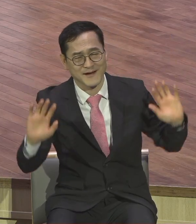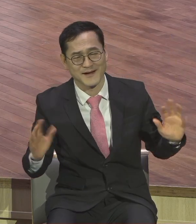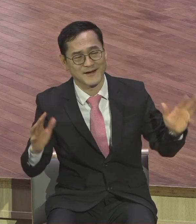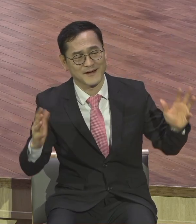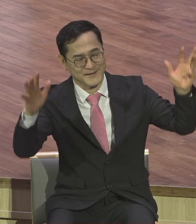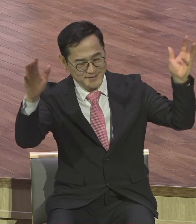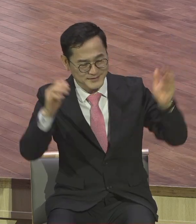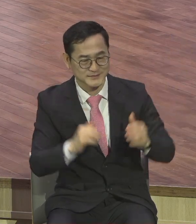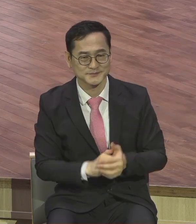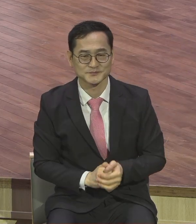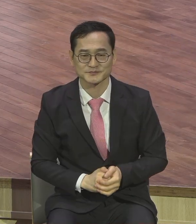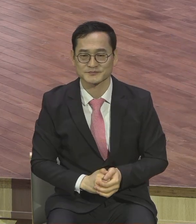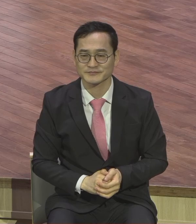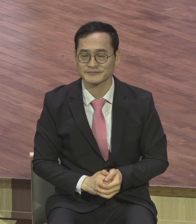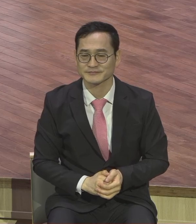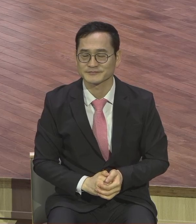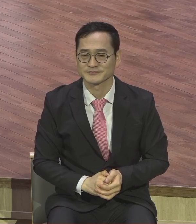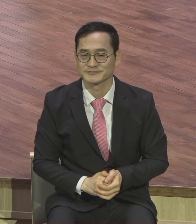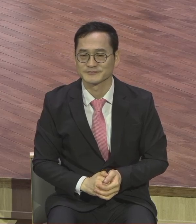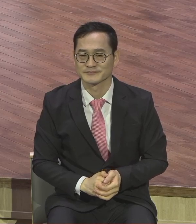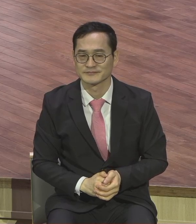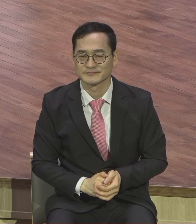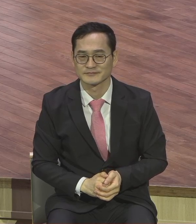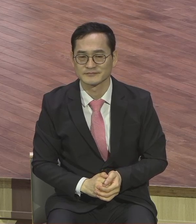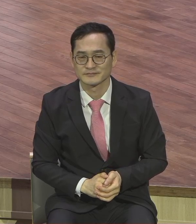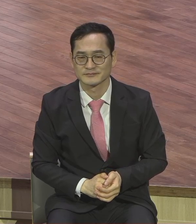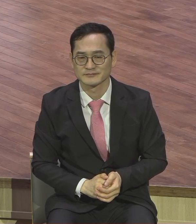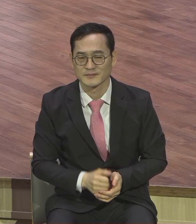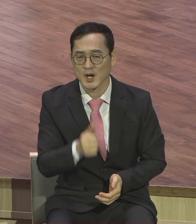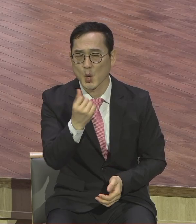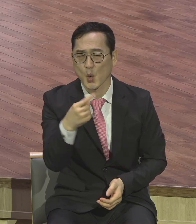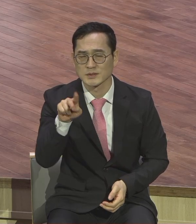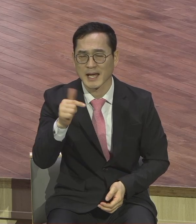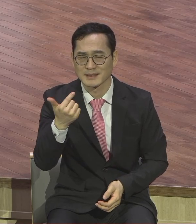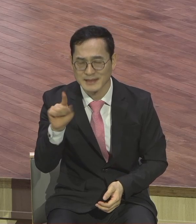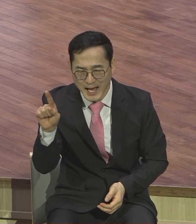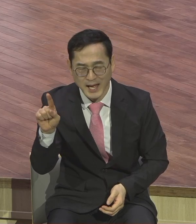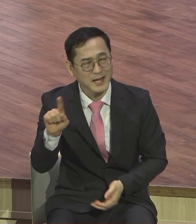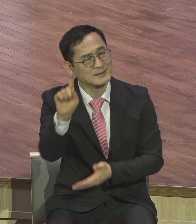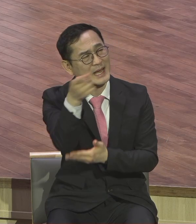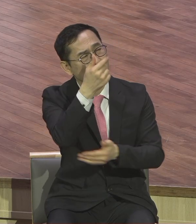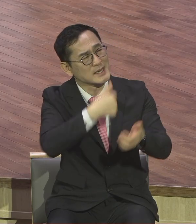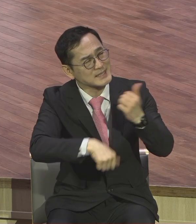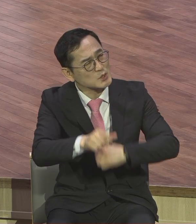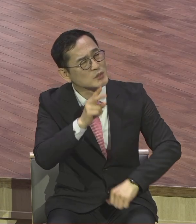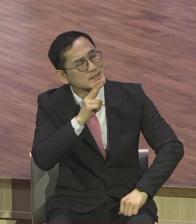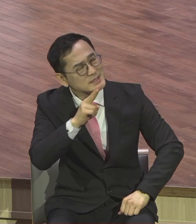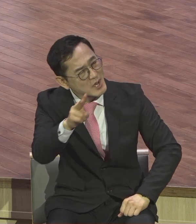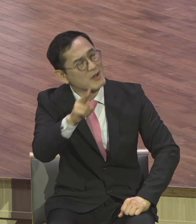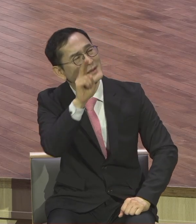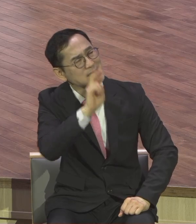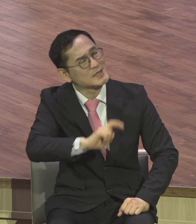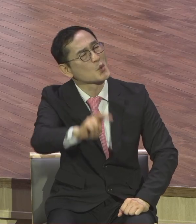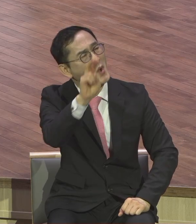앞뒤를 따르던 무리들이 호산나 따위세 자손이여 찬송하려다 주의 이름